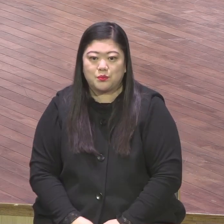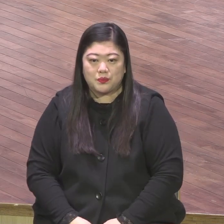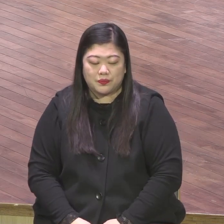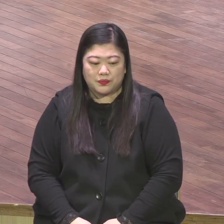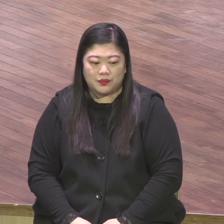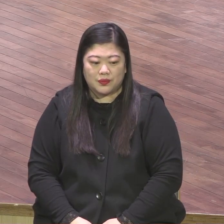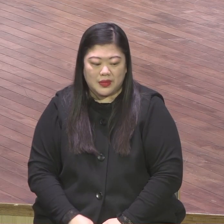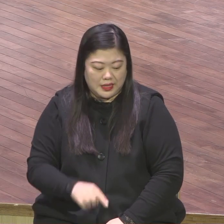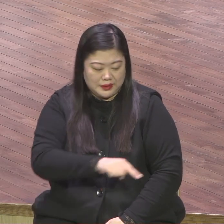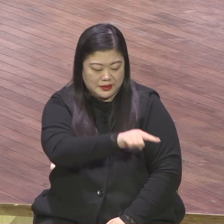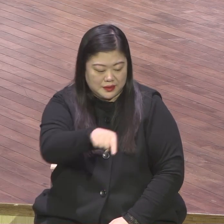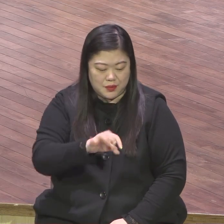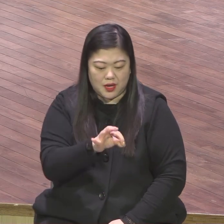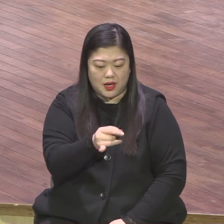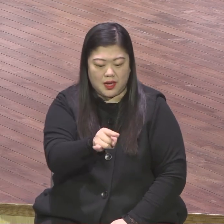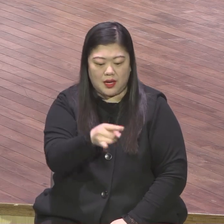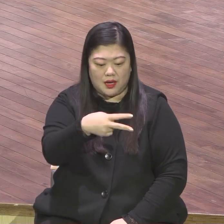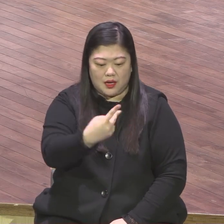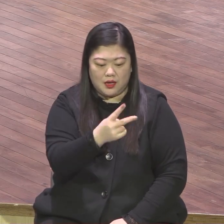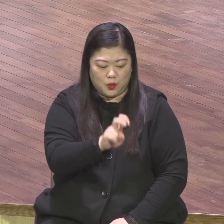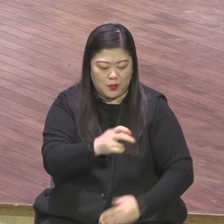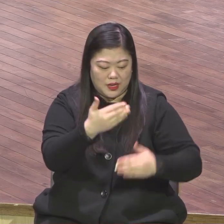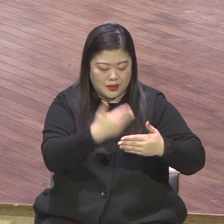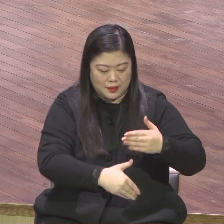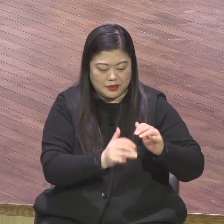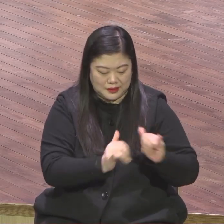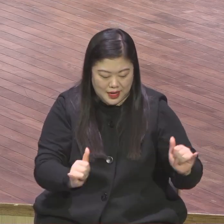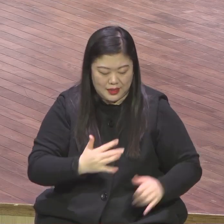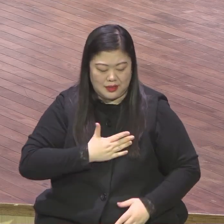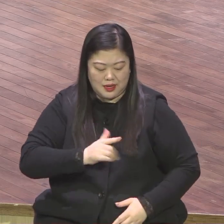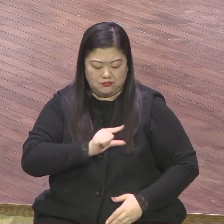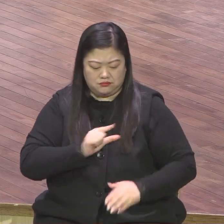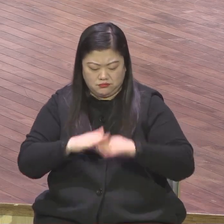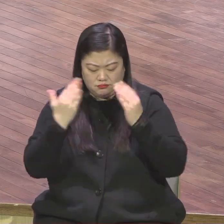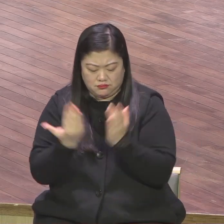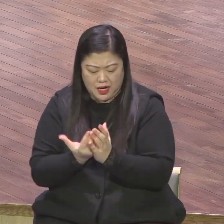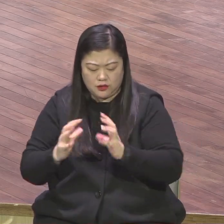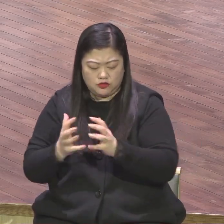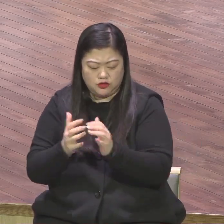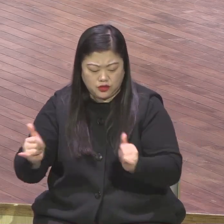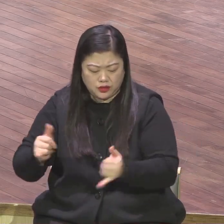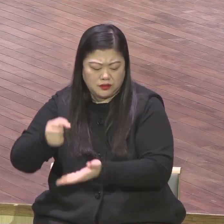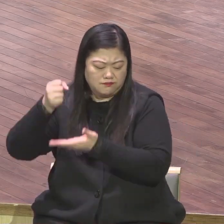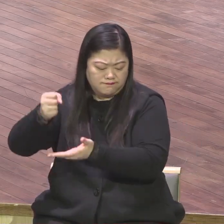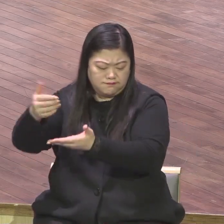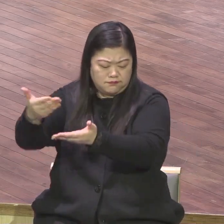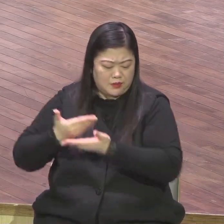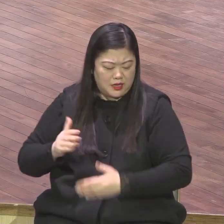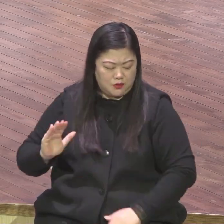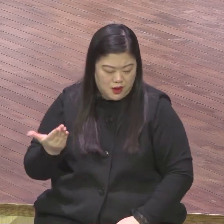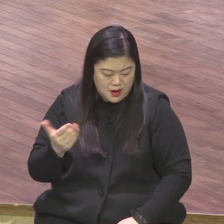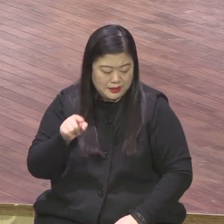남은 자와 내 이름으로 일컫는 망국을 기업으로 얻게 하리라 이 일을 향하시는